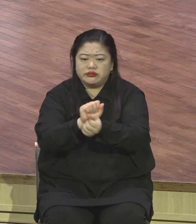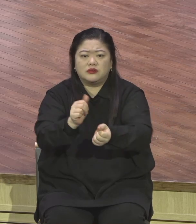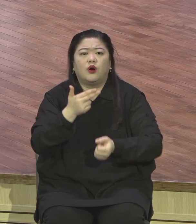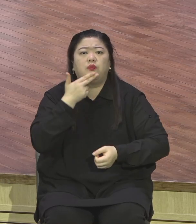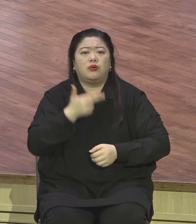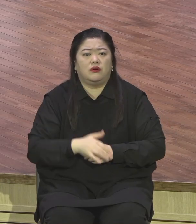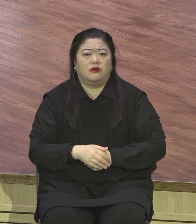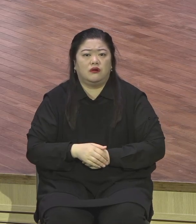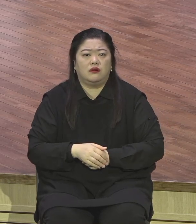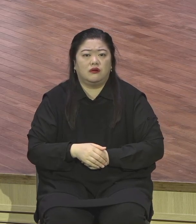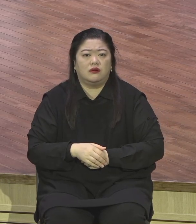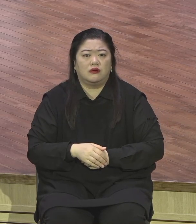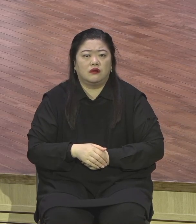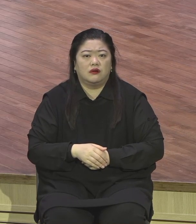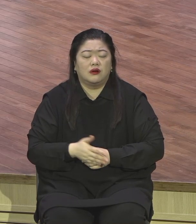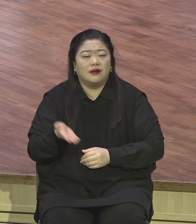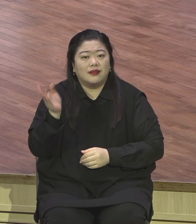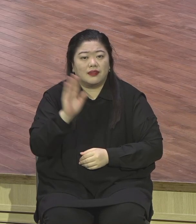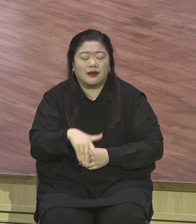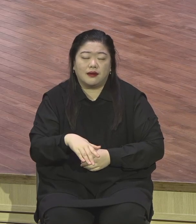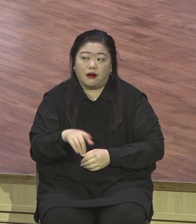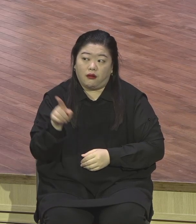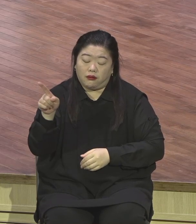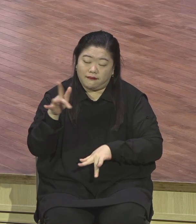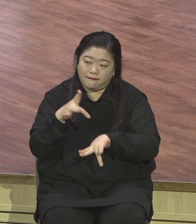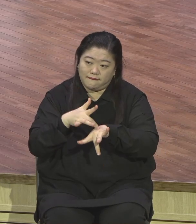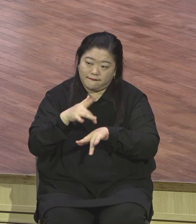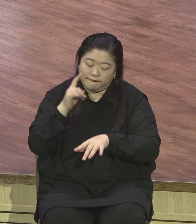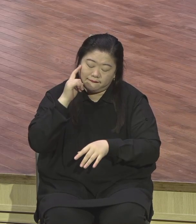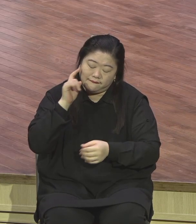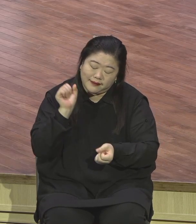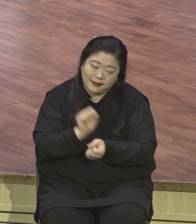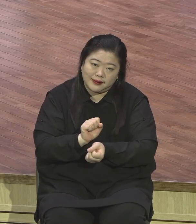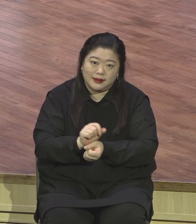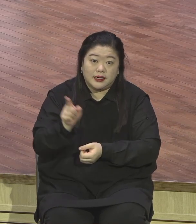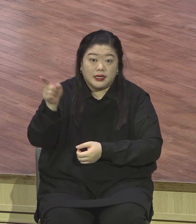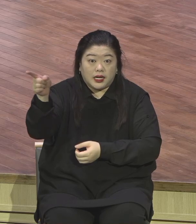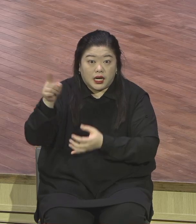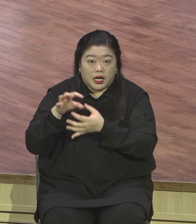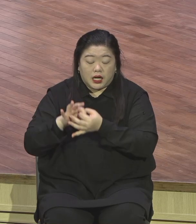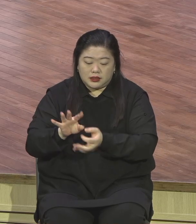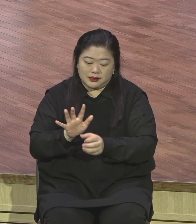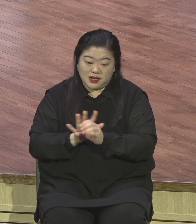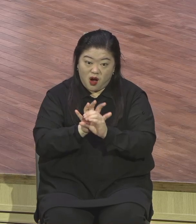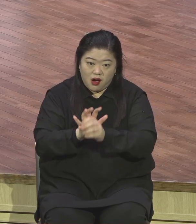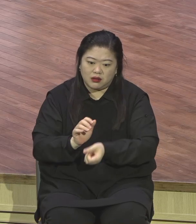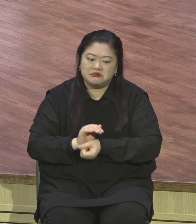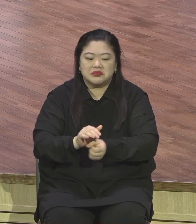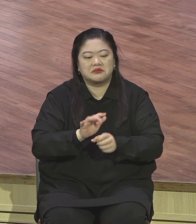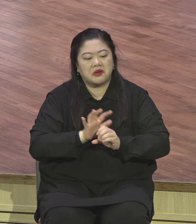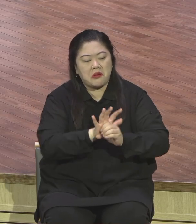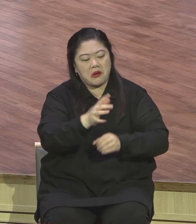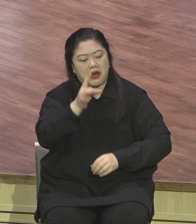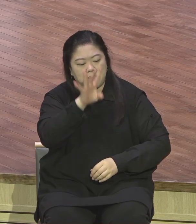사단의 고도의 전략이 코로나19로 인해서 계속적으로 방해를 하면서